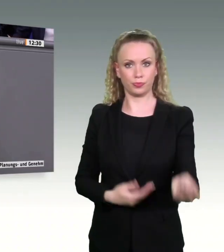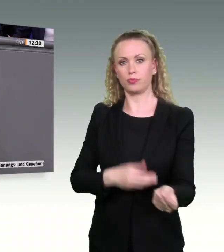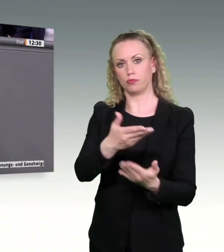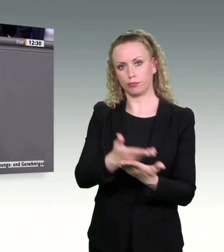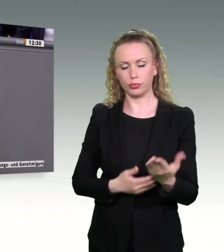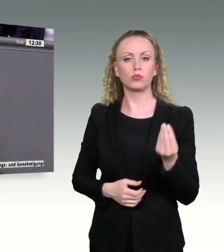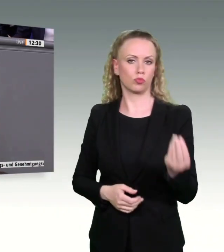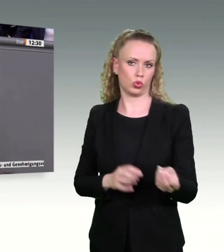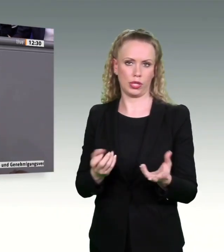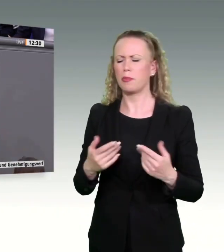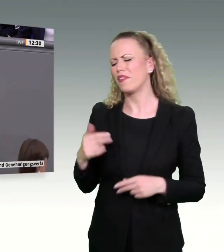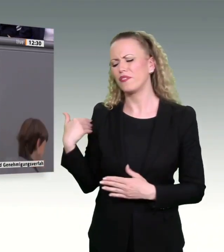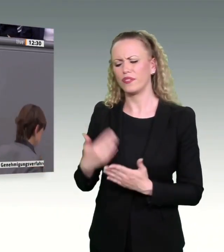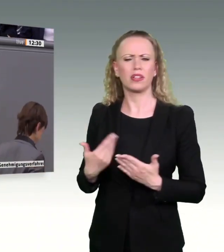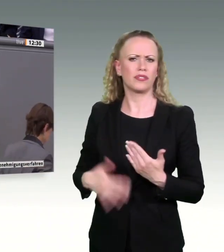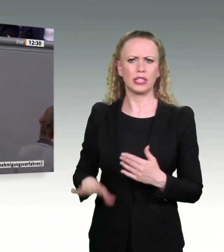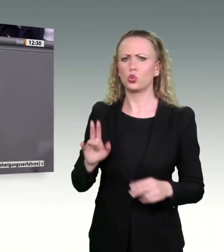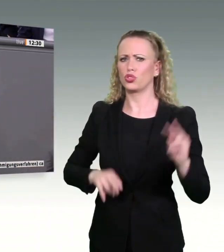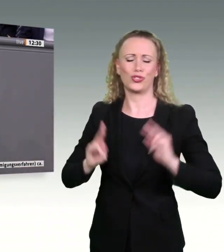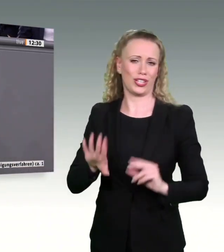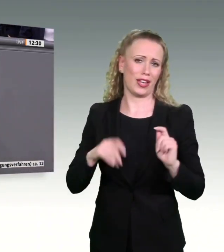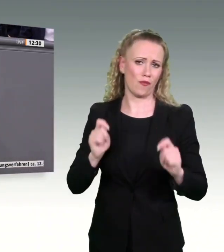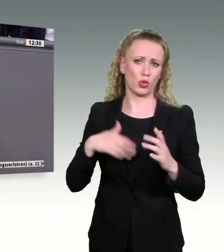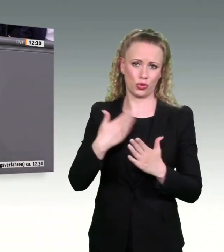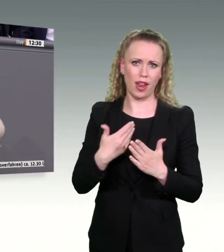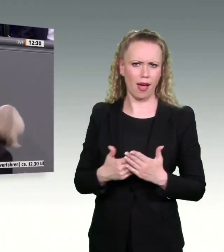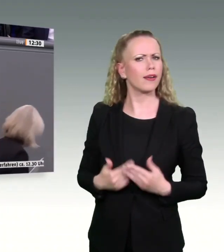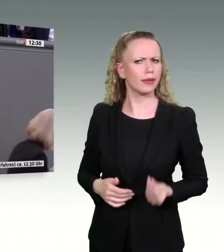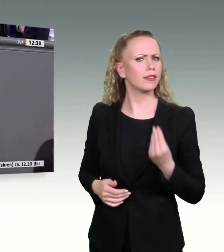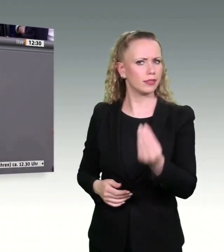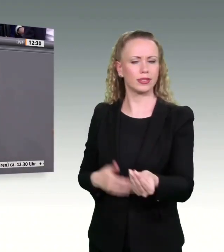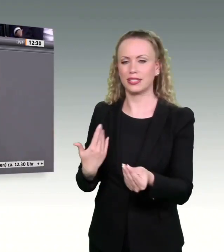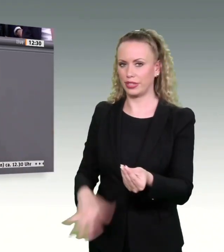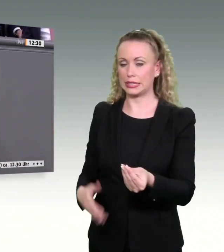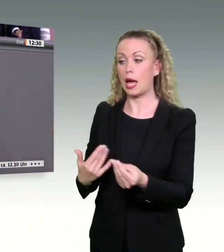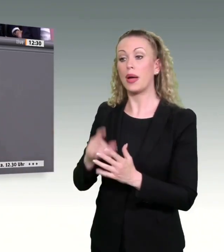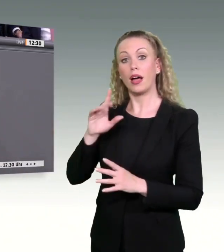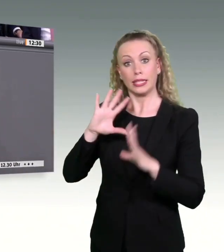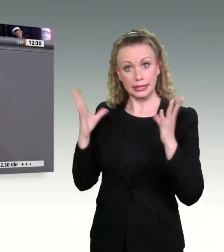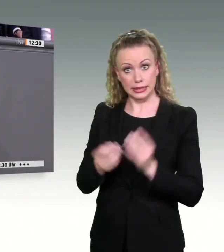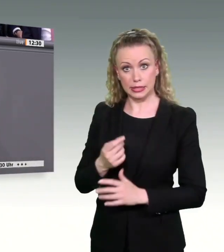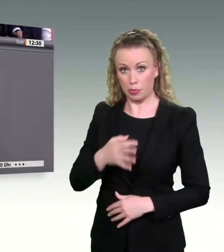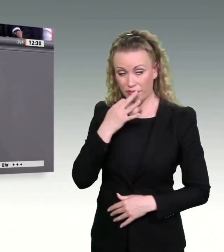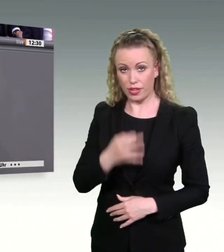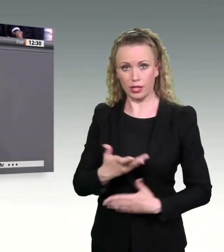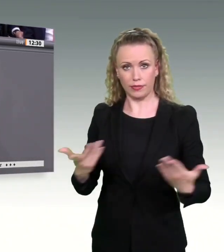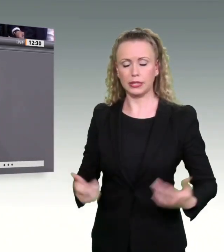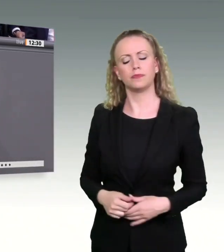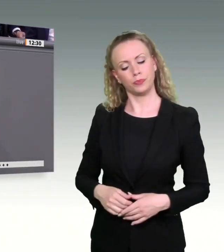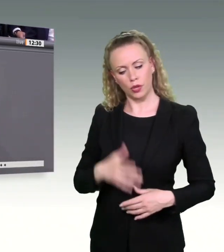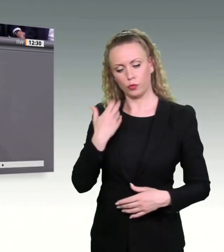Dem Grunde nach geht es aber um eine Kernfrage, nämlich die Frage, ob wir bereit sind, gemeinsam einen Mentalitätswechsel